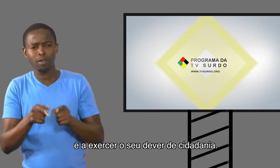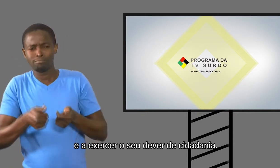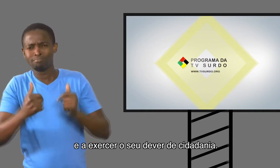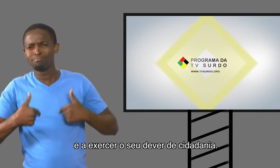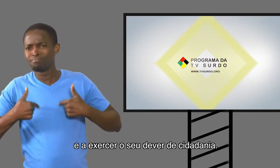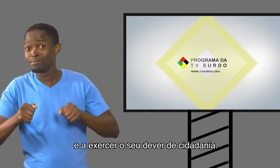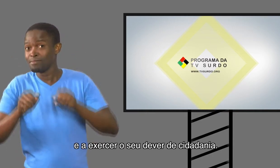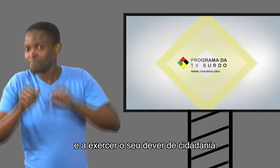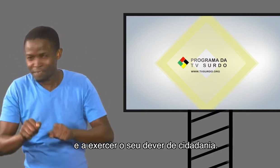dever de cidadania.